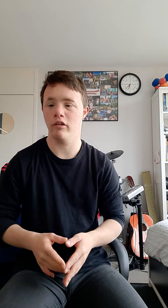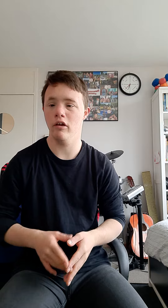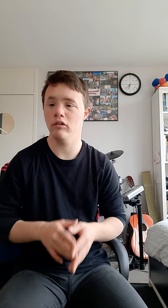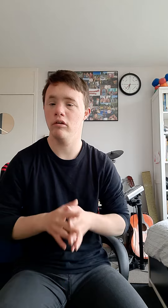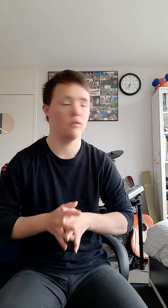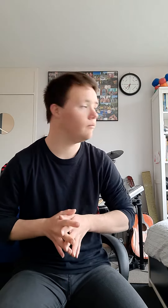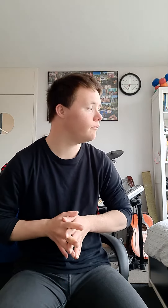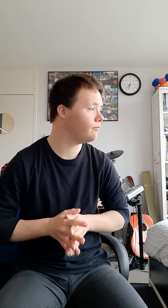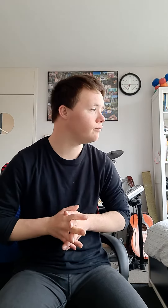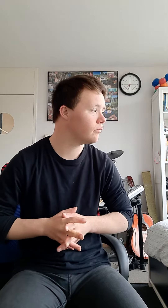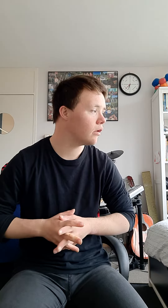thuis.